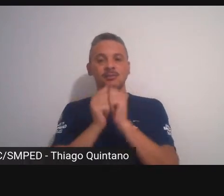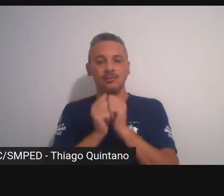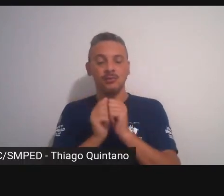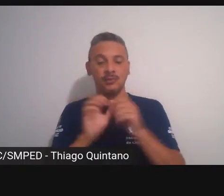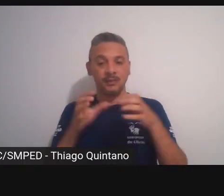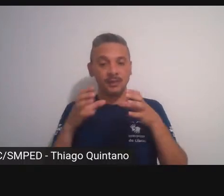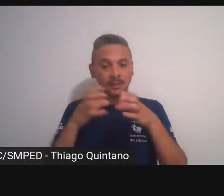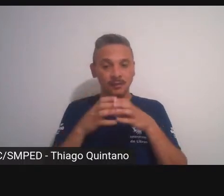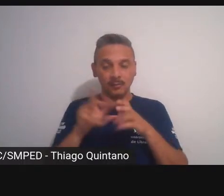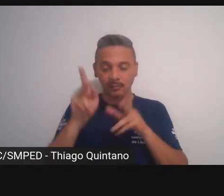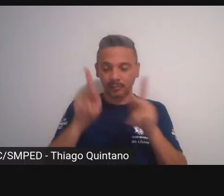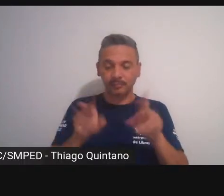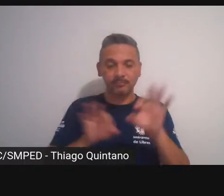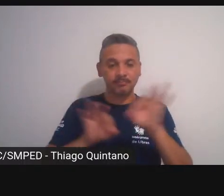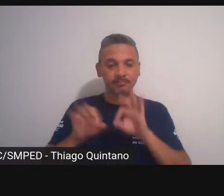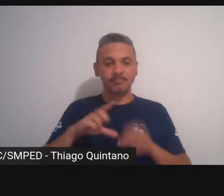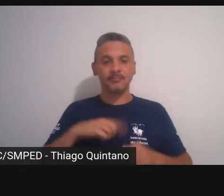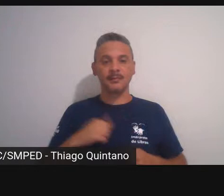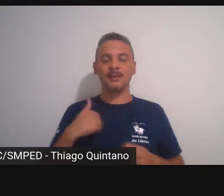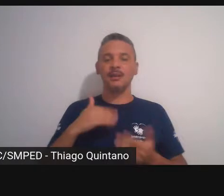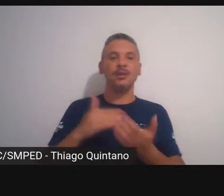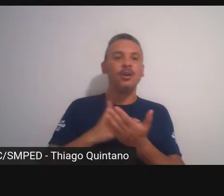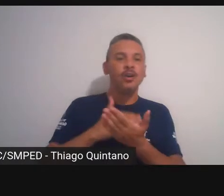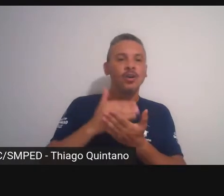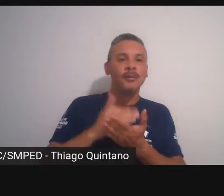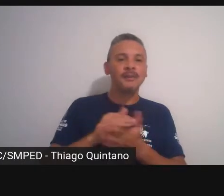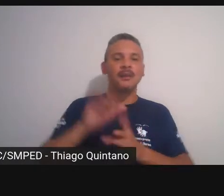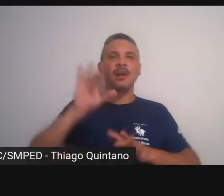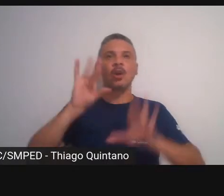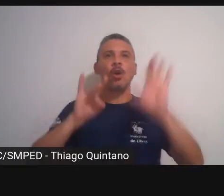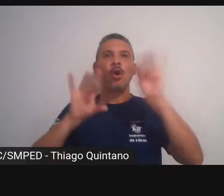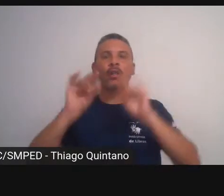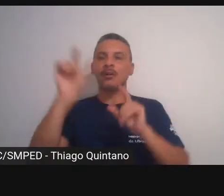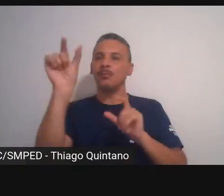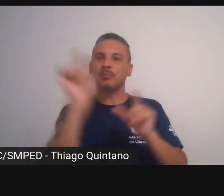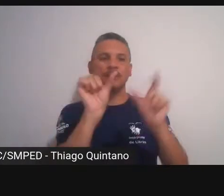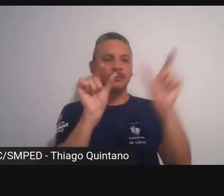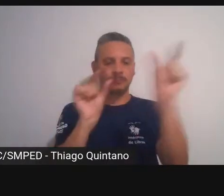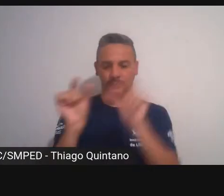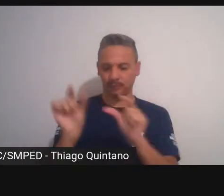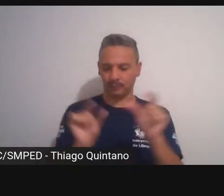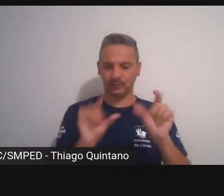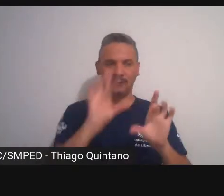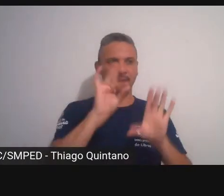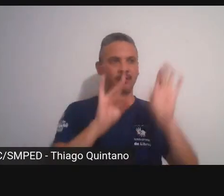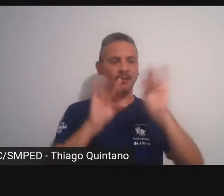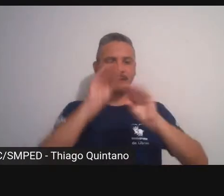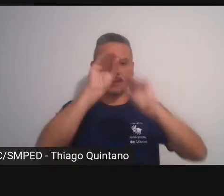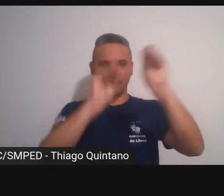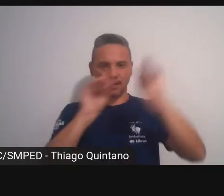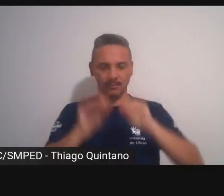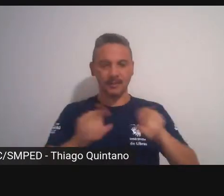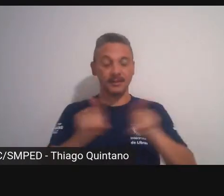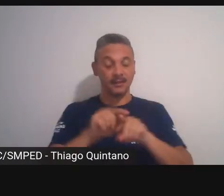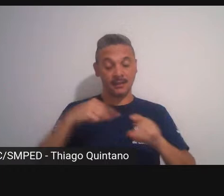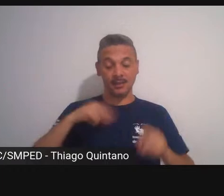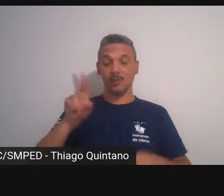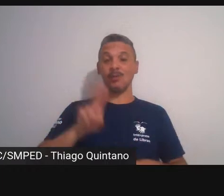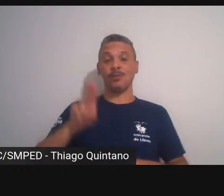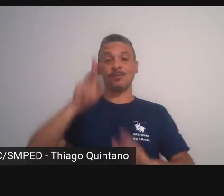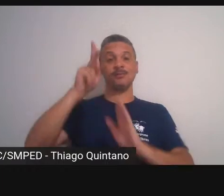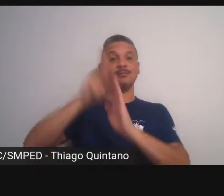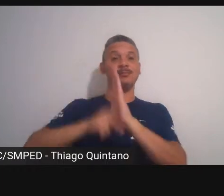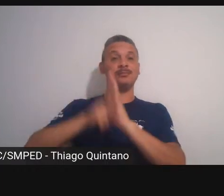anônima e ele começou a fazer colagens e essas colagens eu usei como meu projeto para